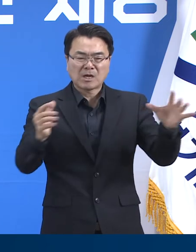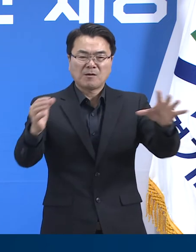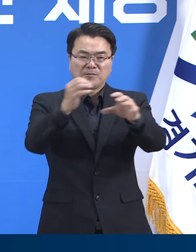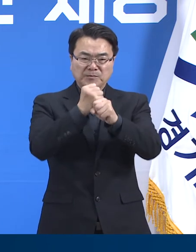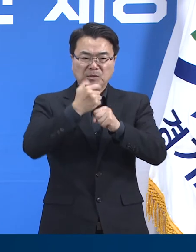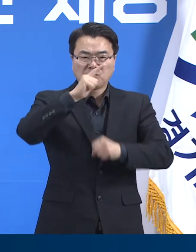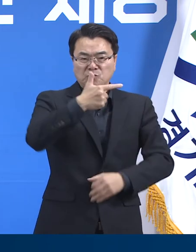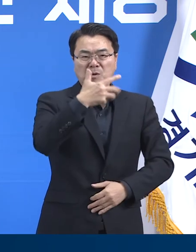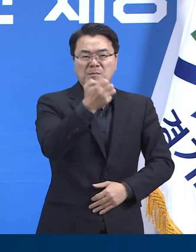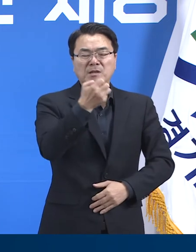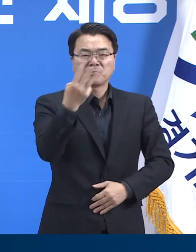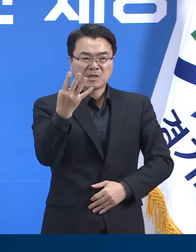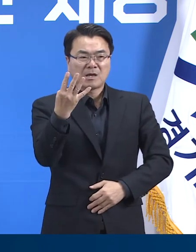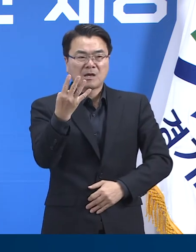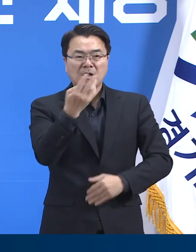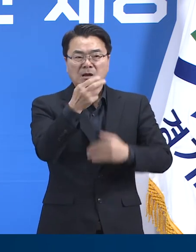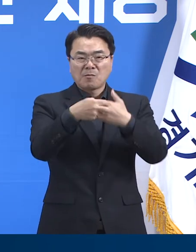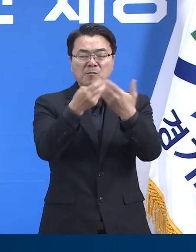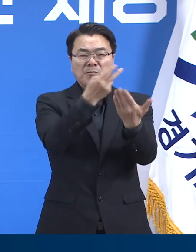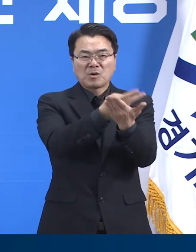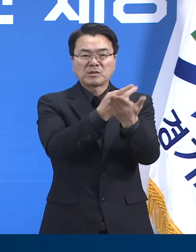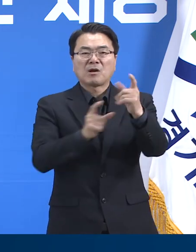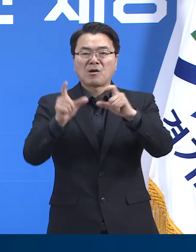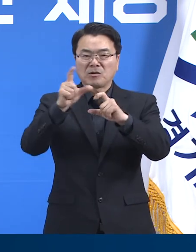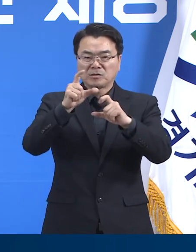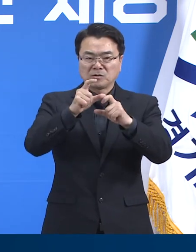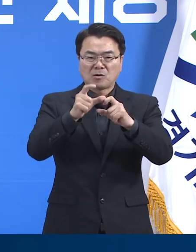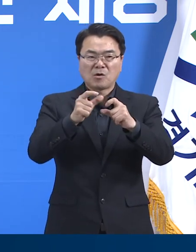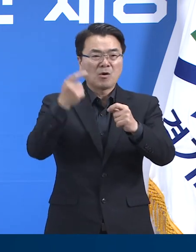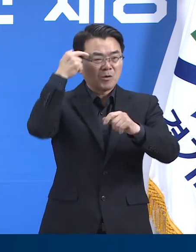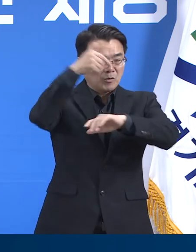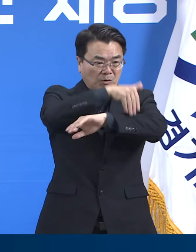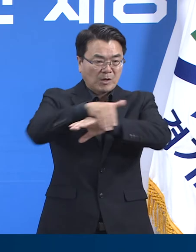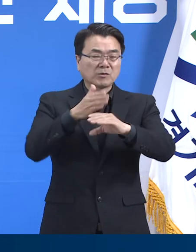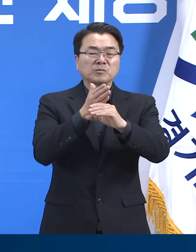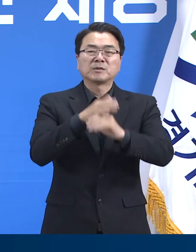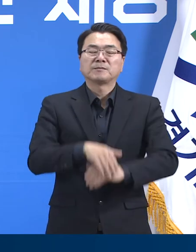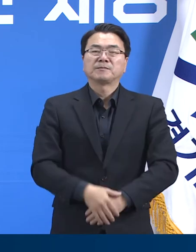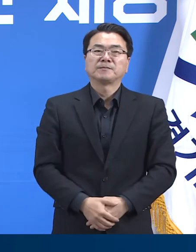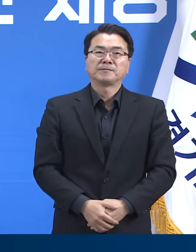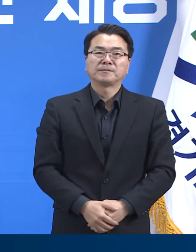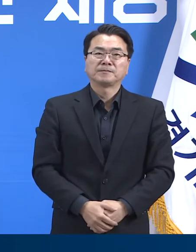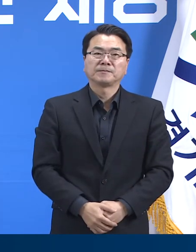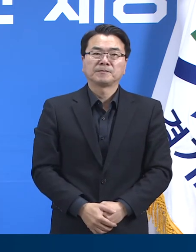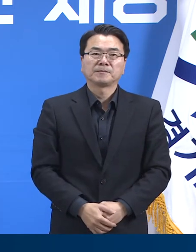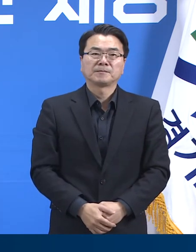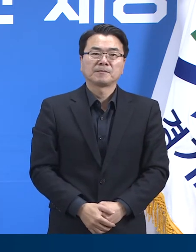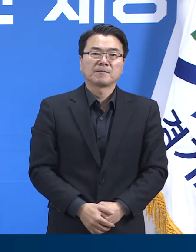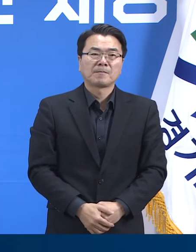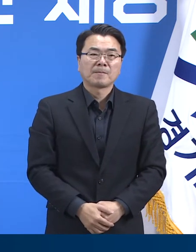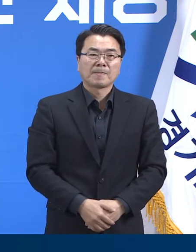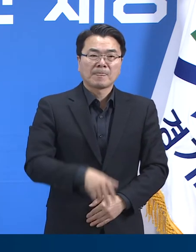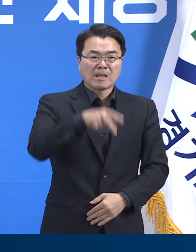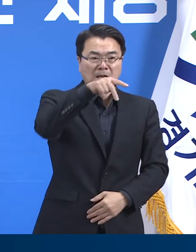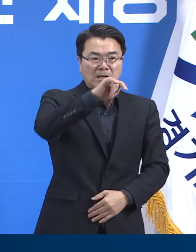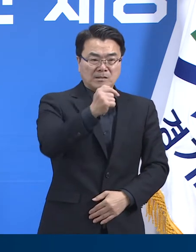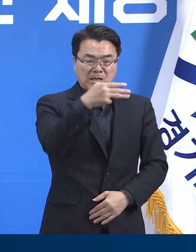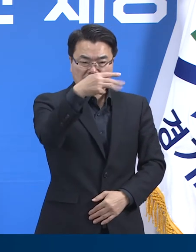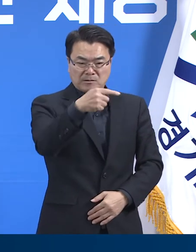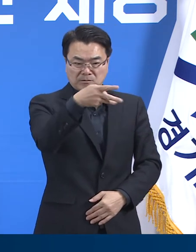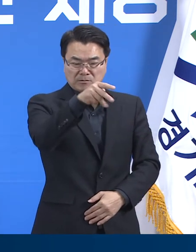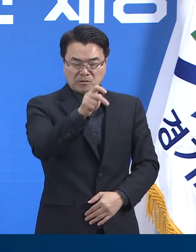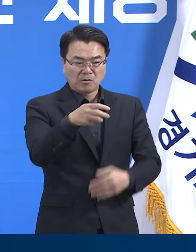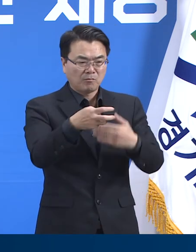684병상을 추가적으로 확보할 계획입니다. 이번 주에는 센터널 요양병원 165병상,